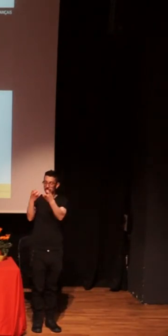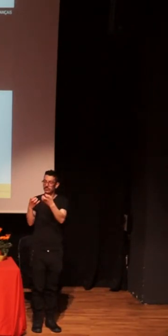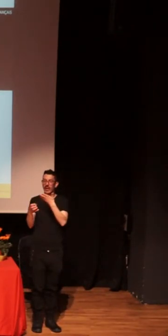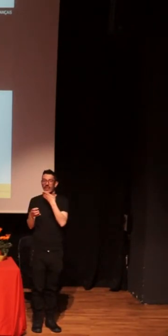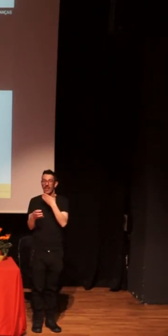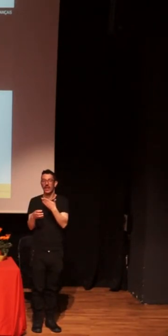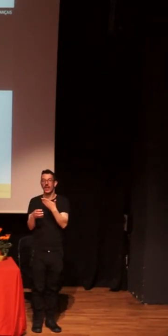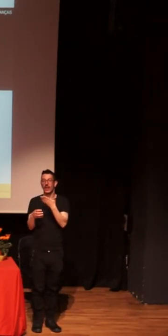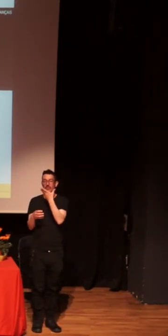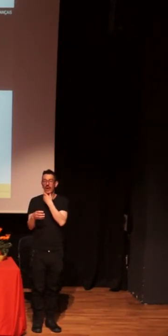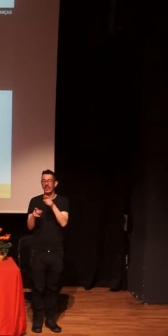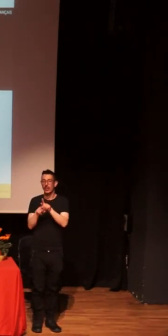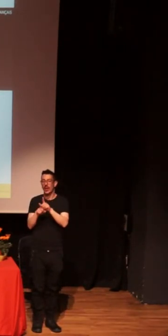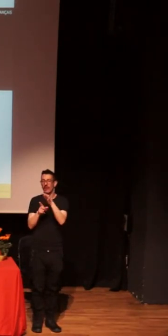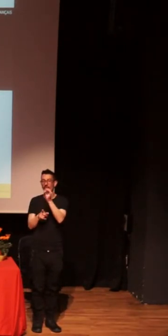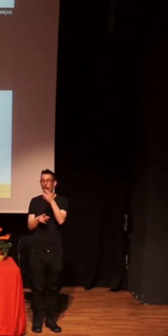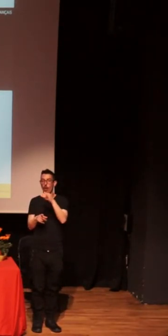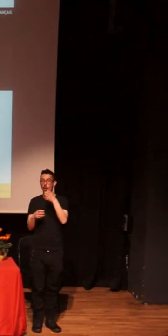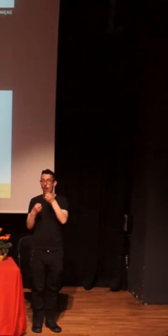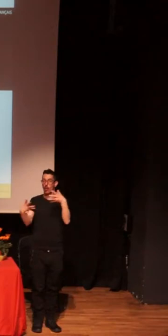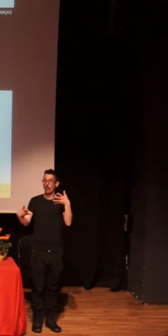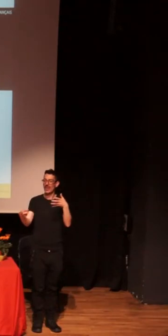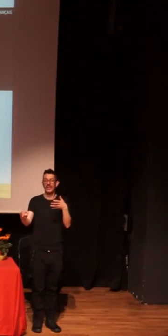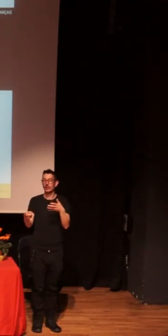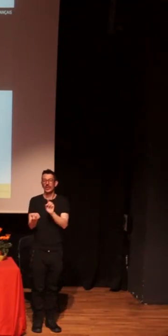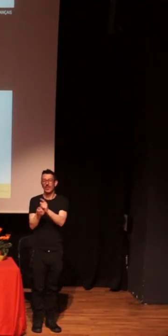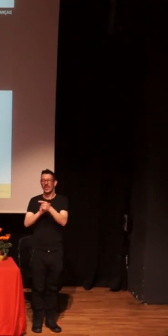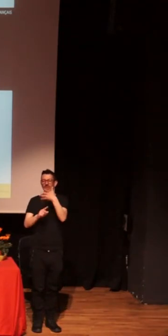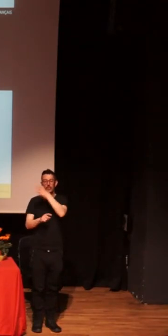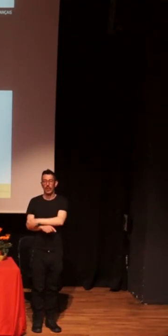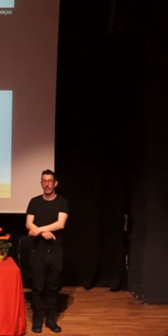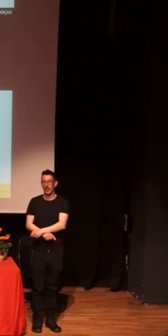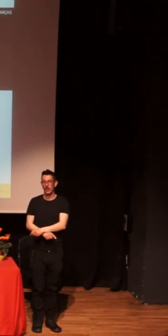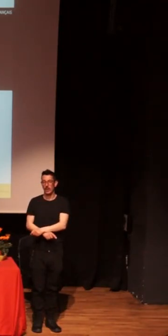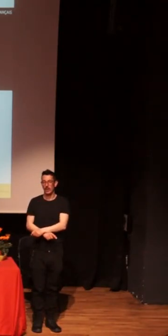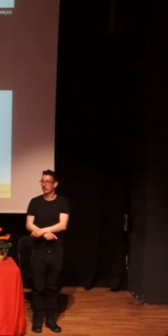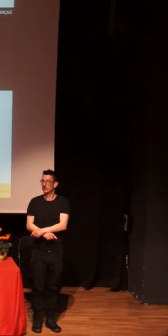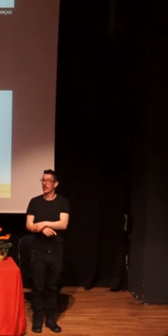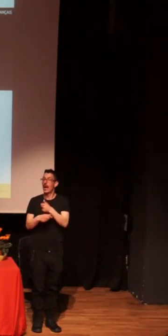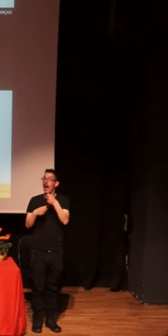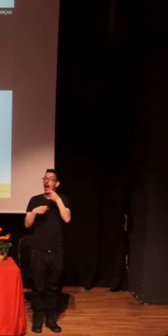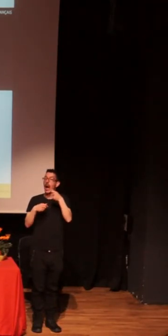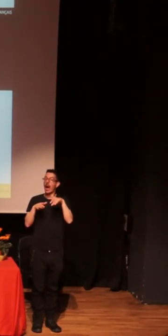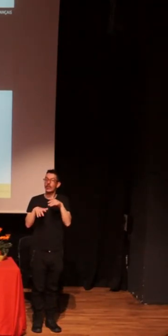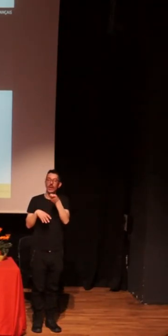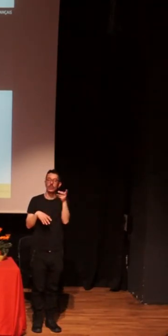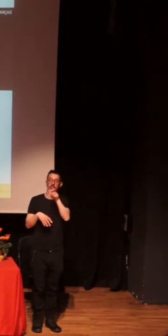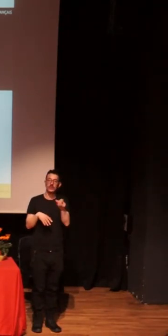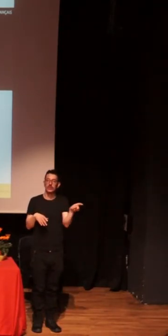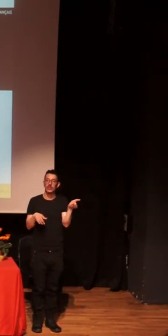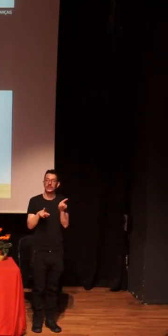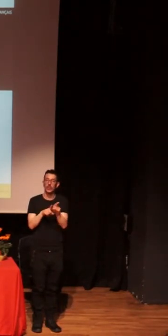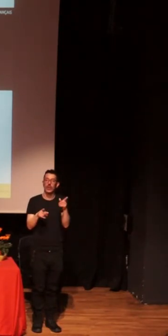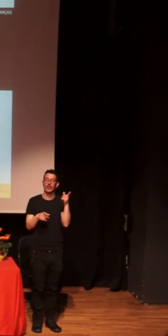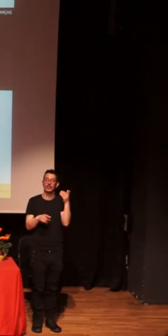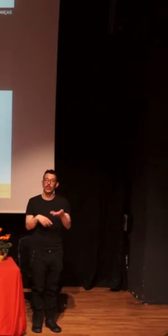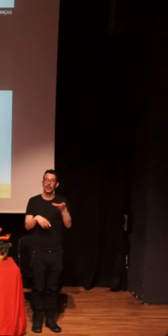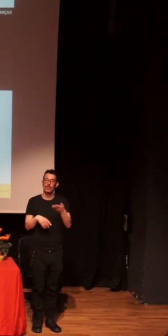inmutable, y que independientemente de que para algunas personas sea un problema muy importante y a lo mejor requieran